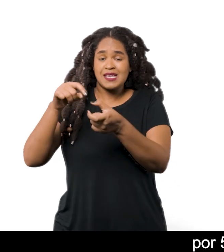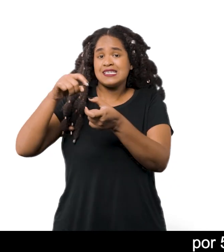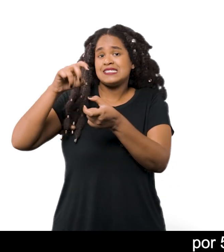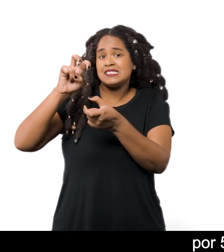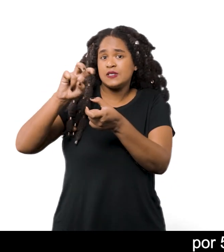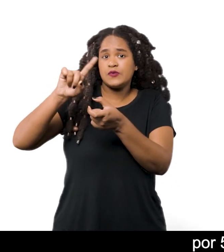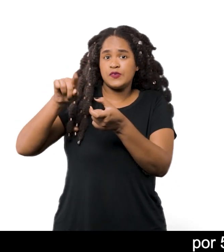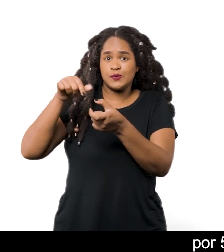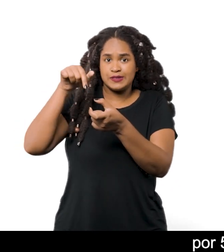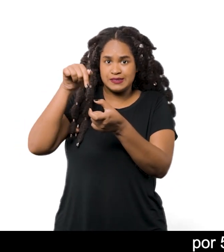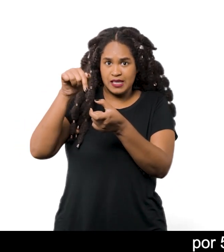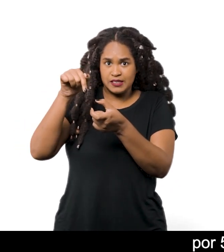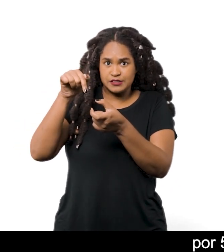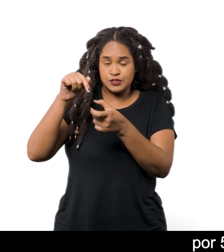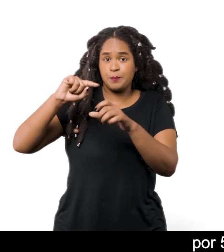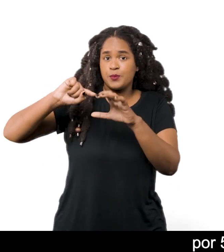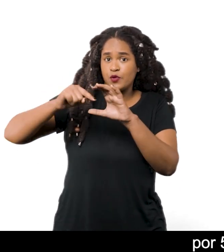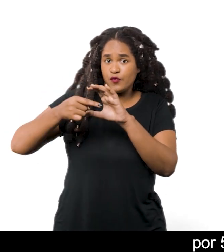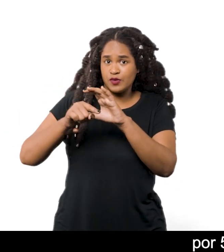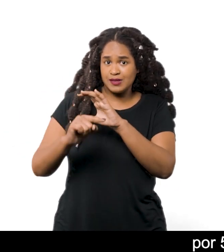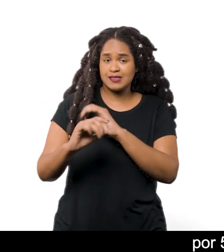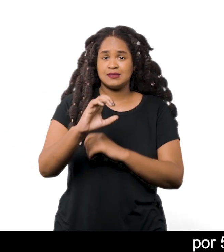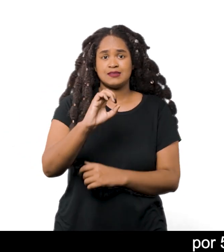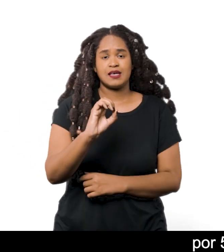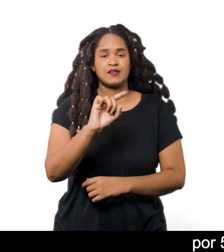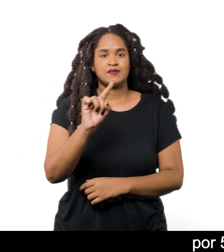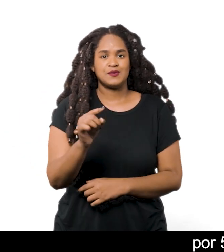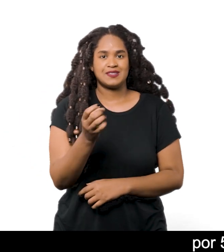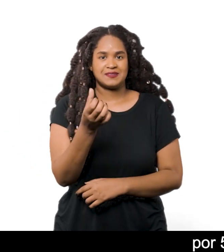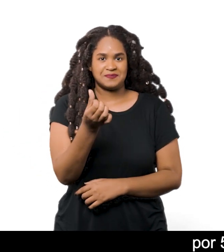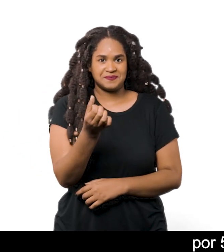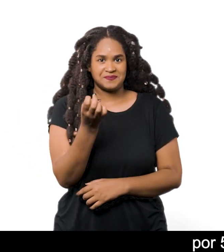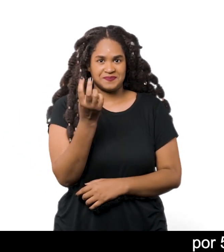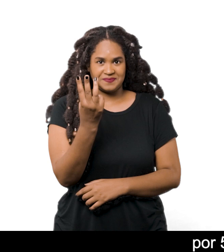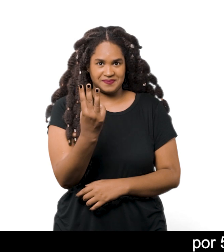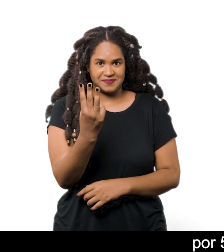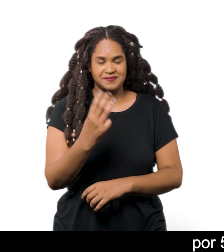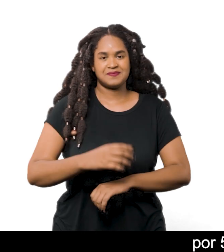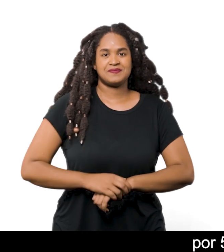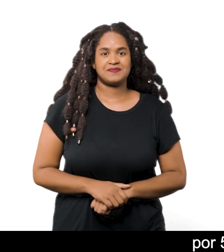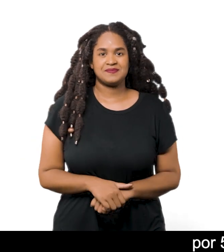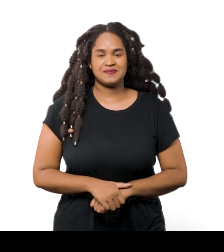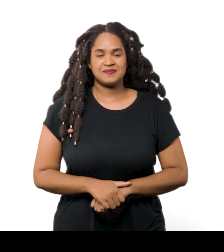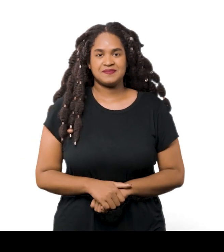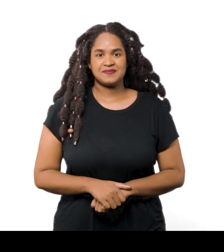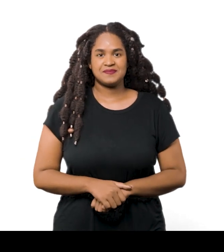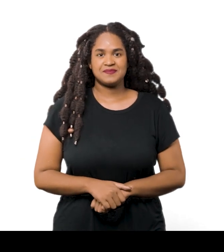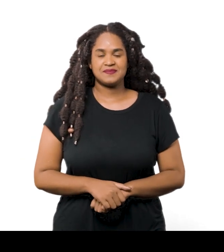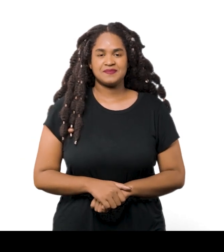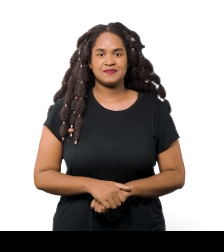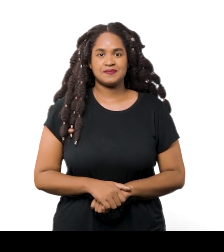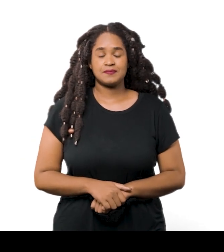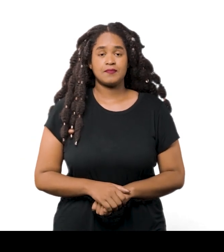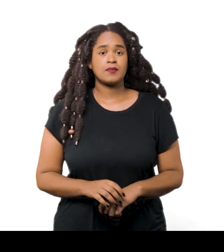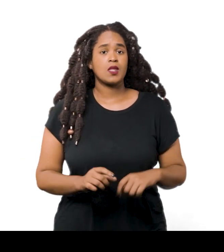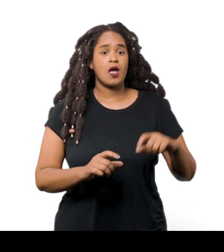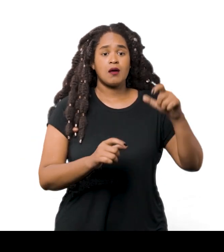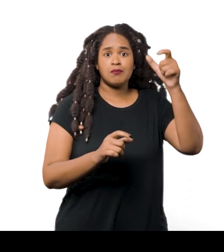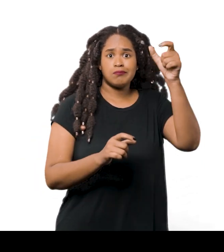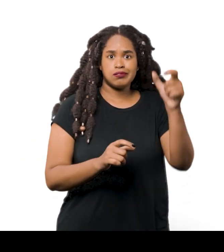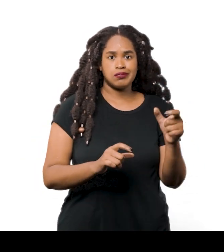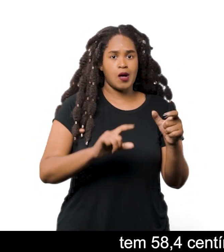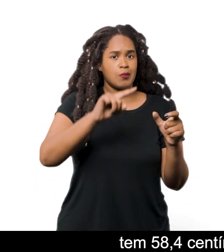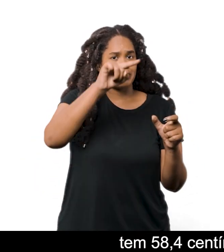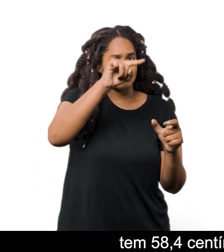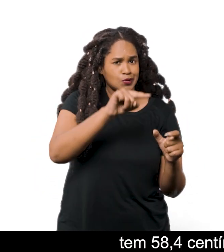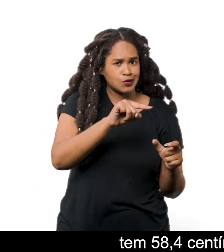,7 de largura por 0,63 cm de profundidade O menor, por